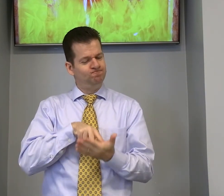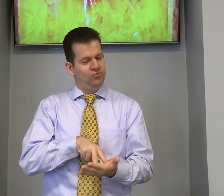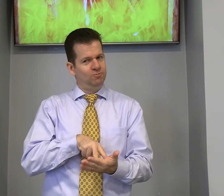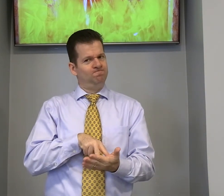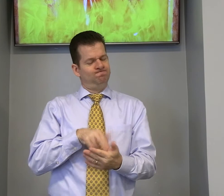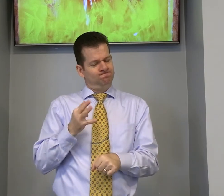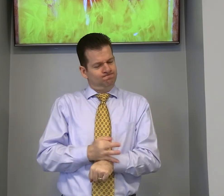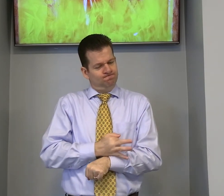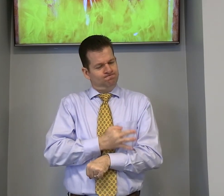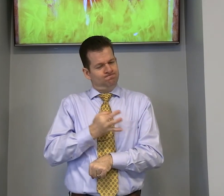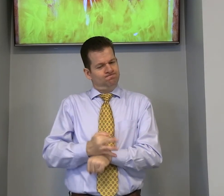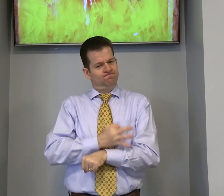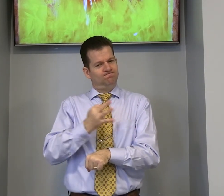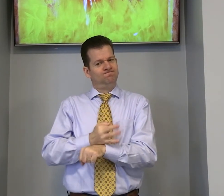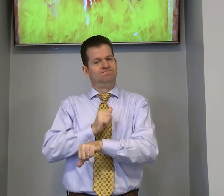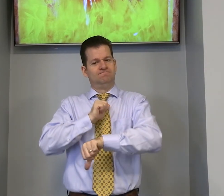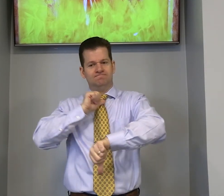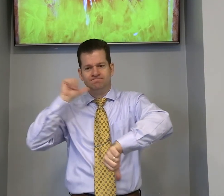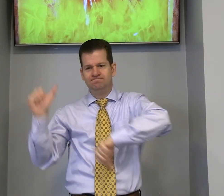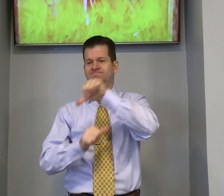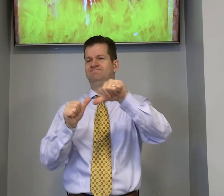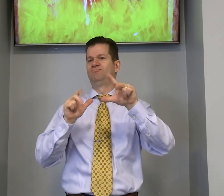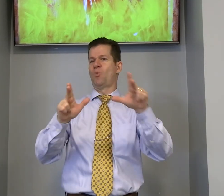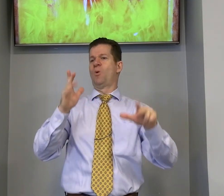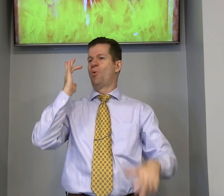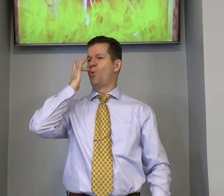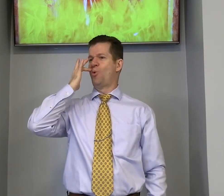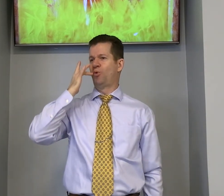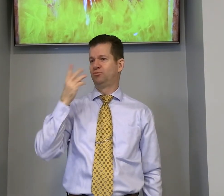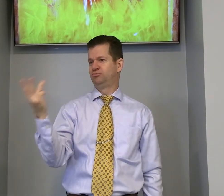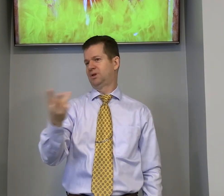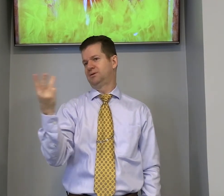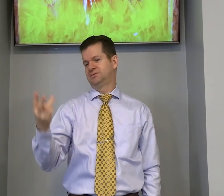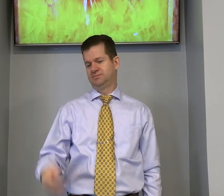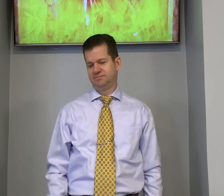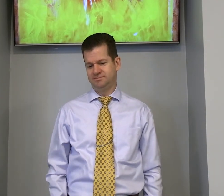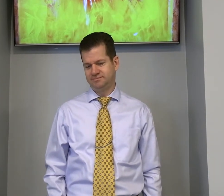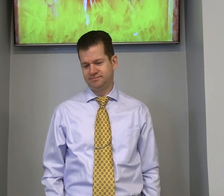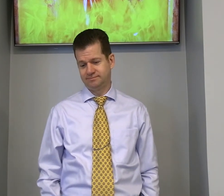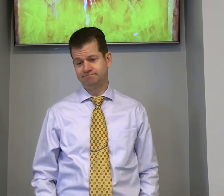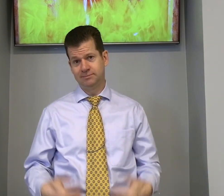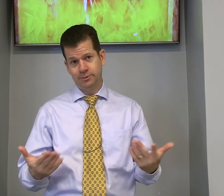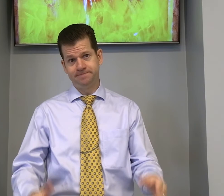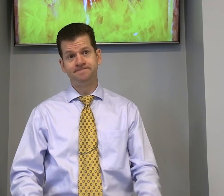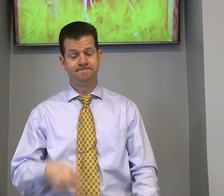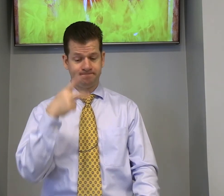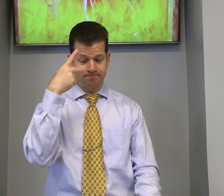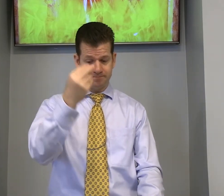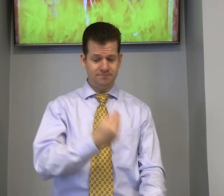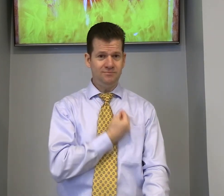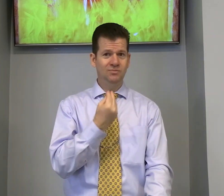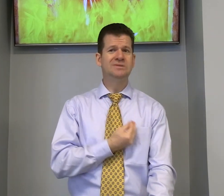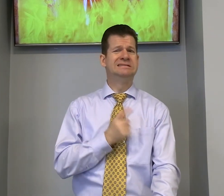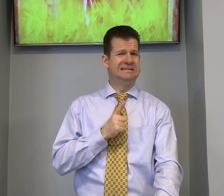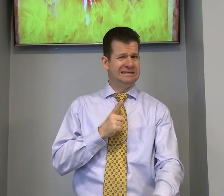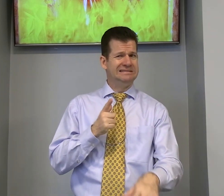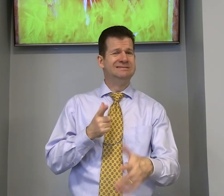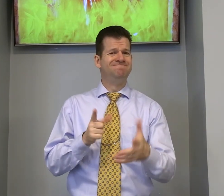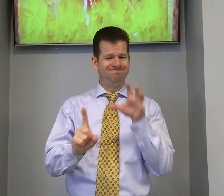sucesso fez prosperar por que eles ficaram firmes e saíram igual ouro sua vida